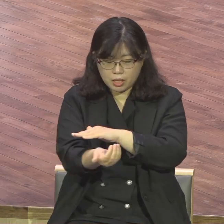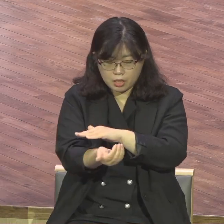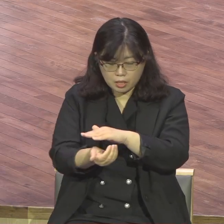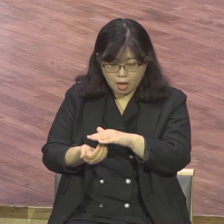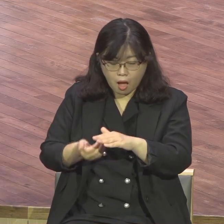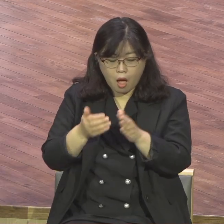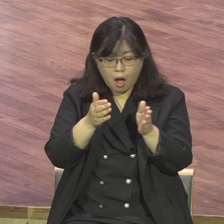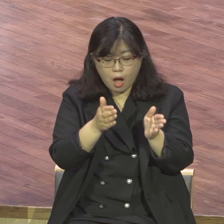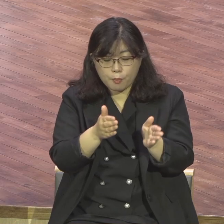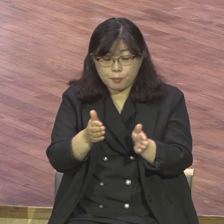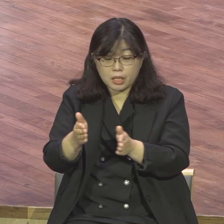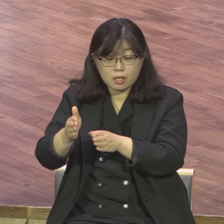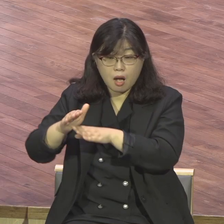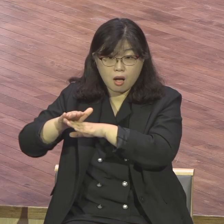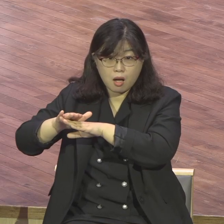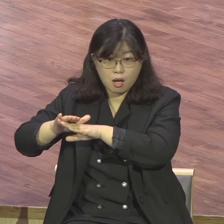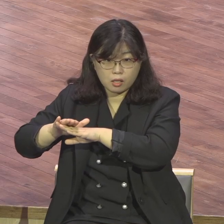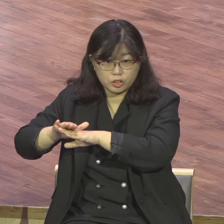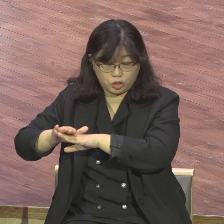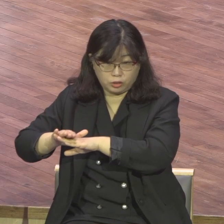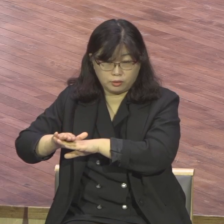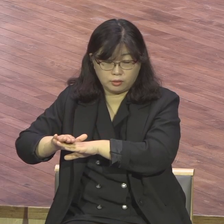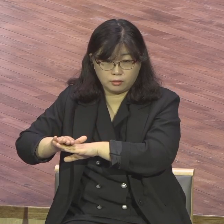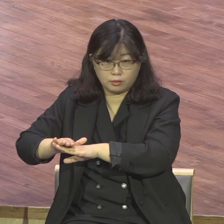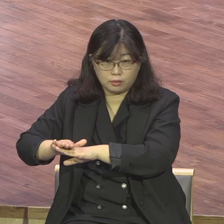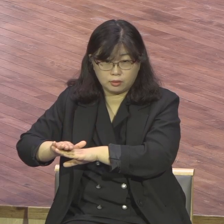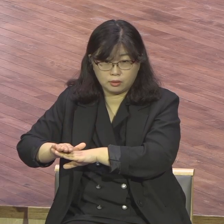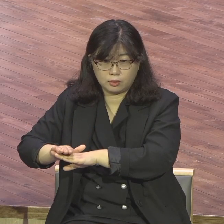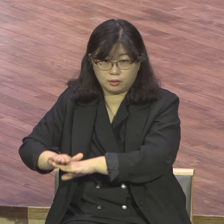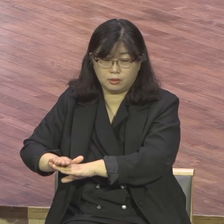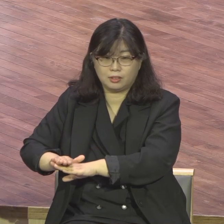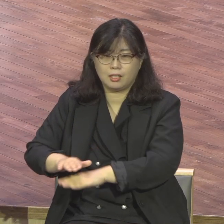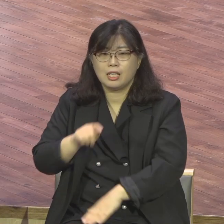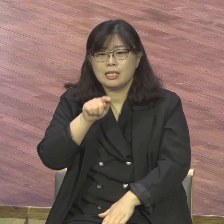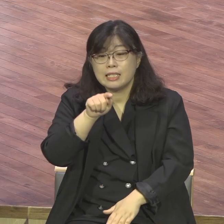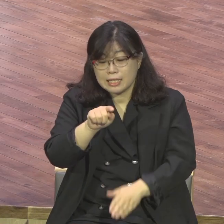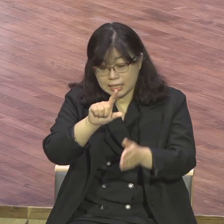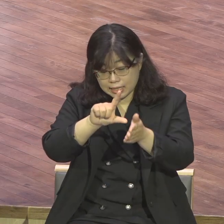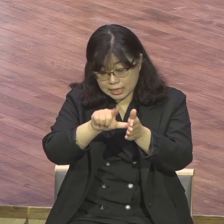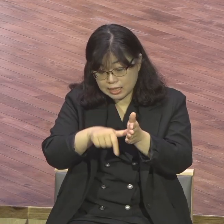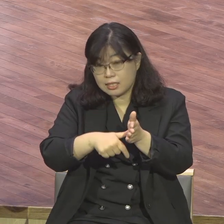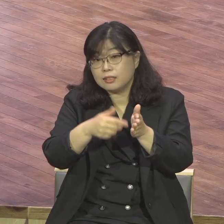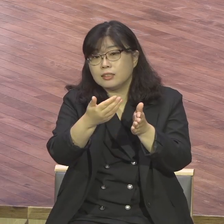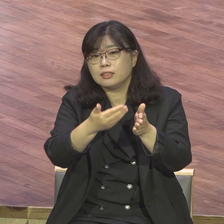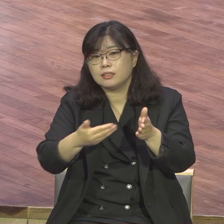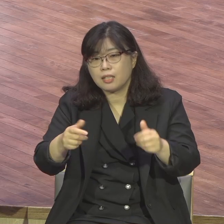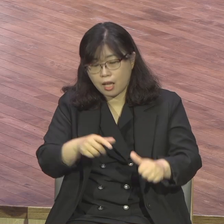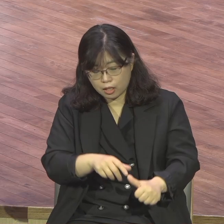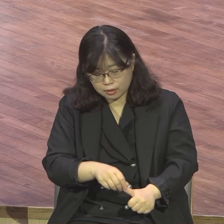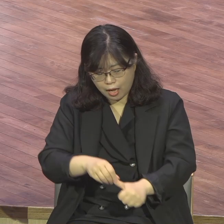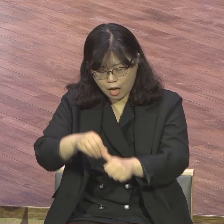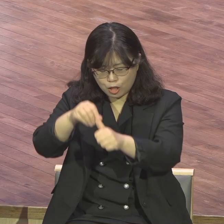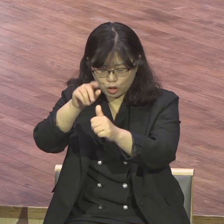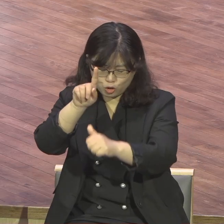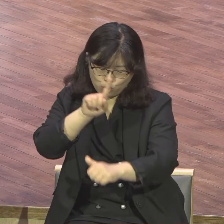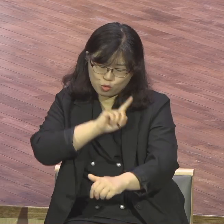예비하시 이 시대 살릴